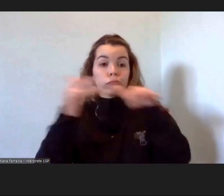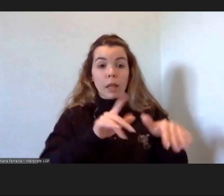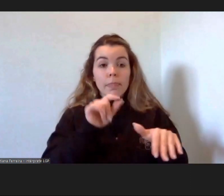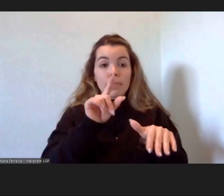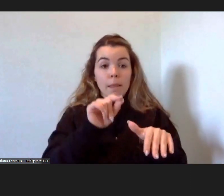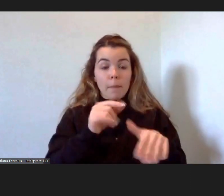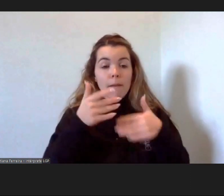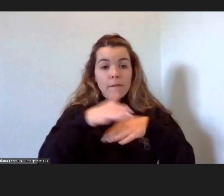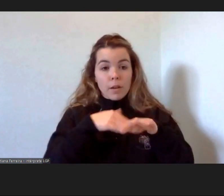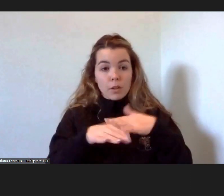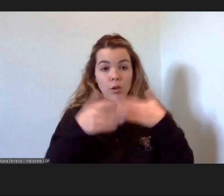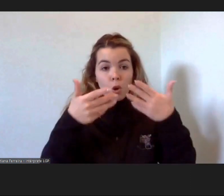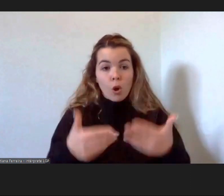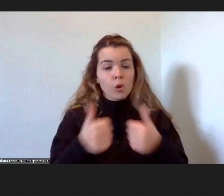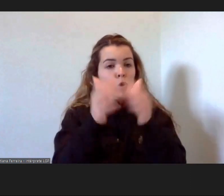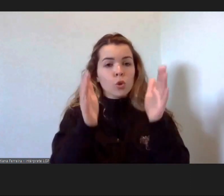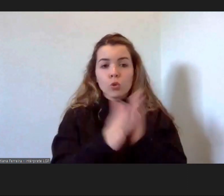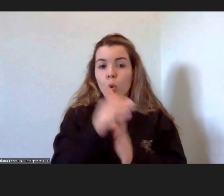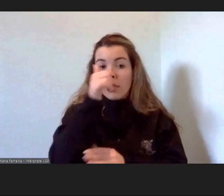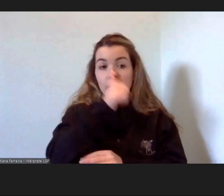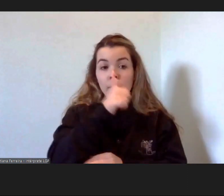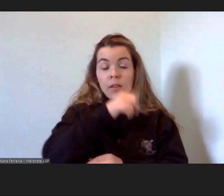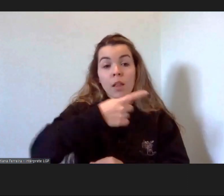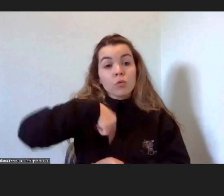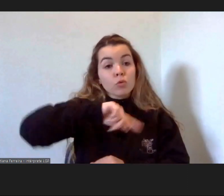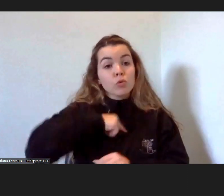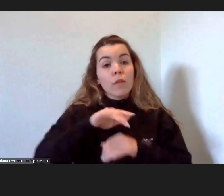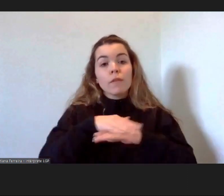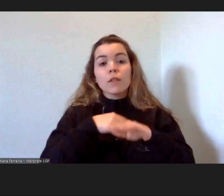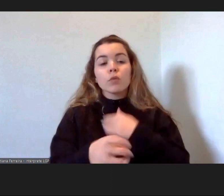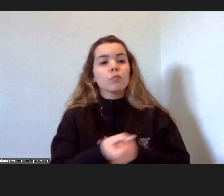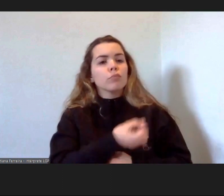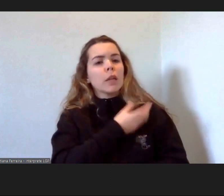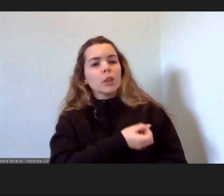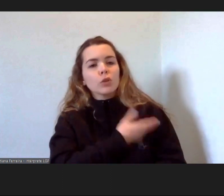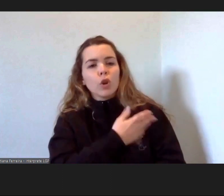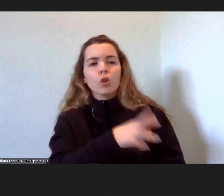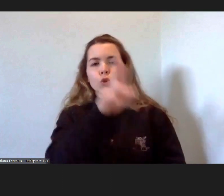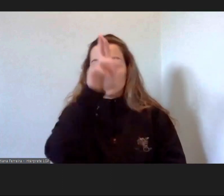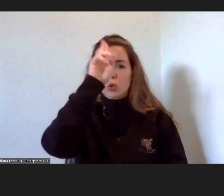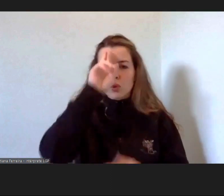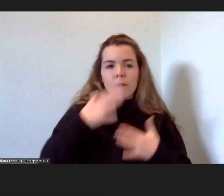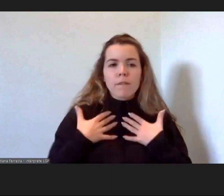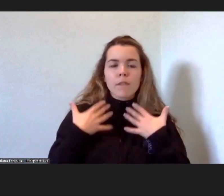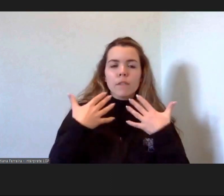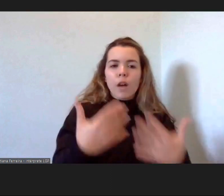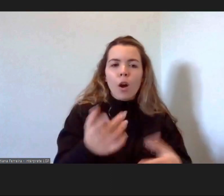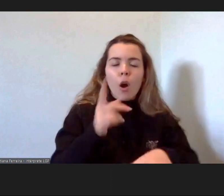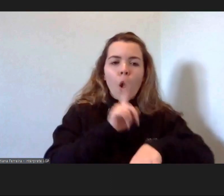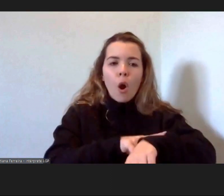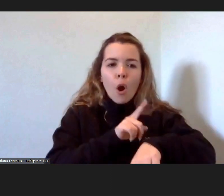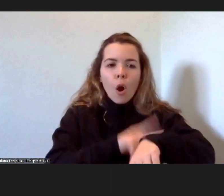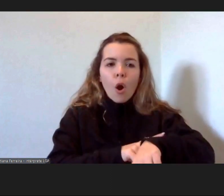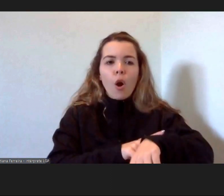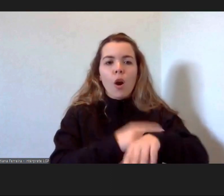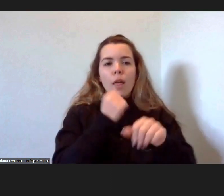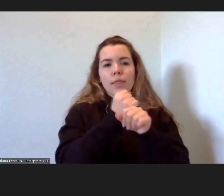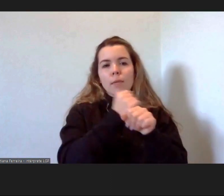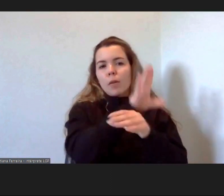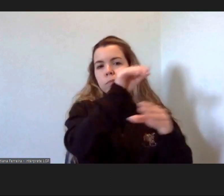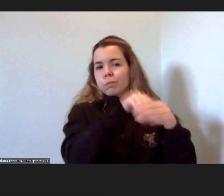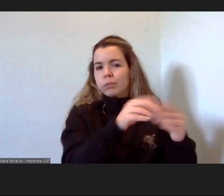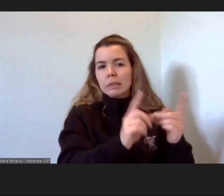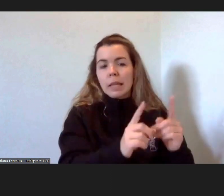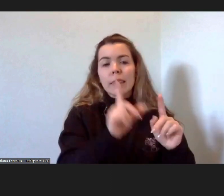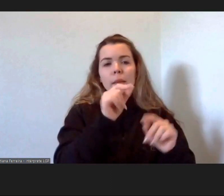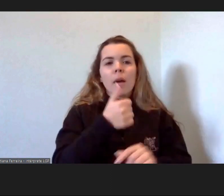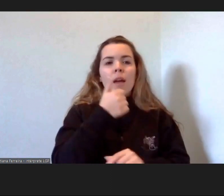as atividades que fazemos com paixão, com muita dedicação, com muitas horas para além do serviço, ao sábado, ao